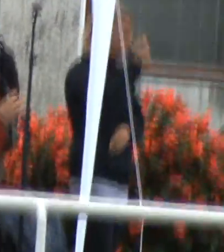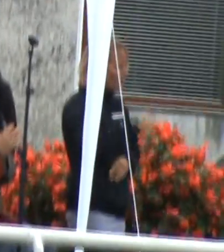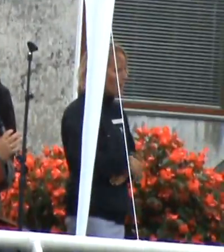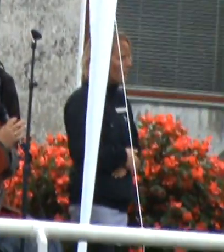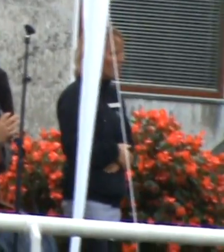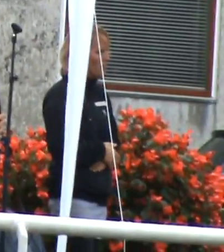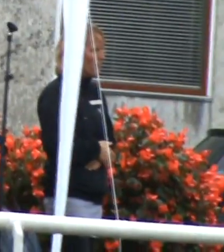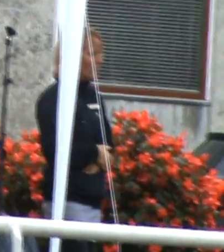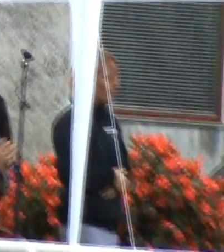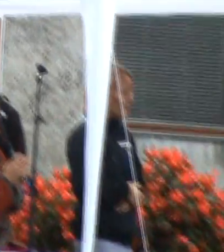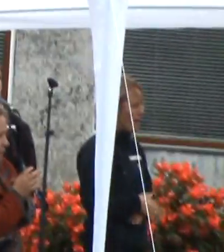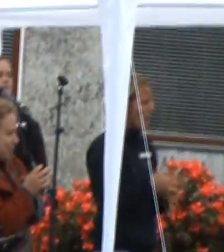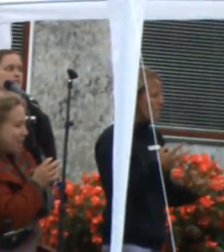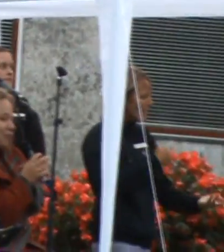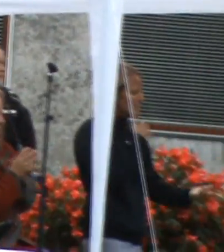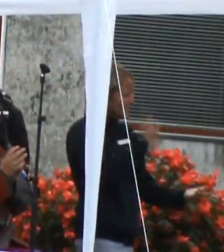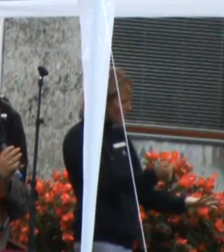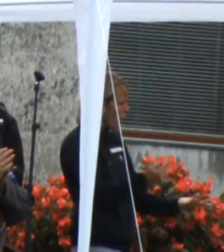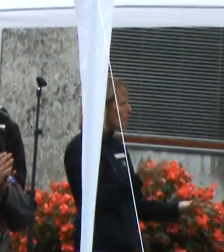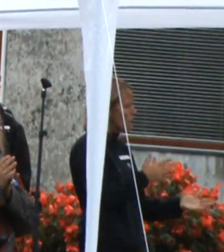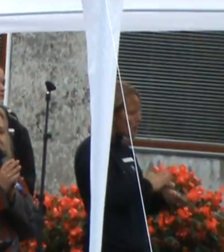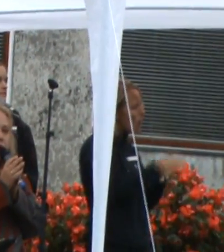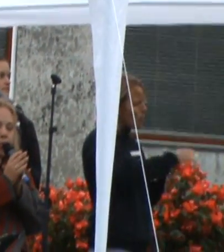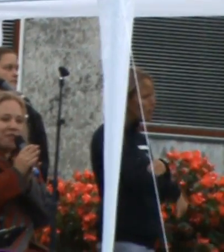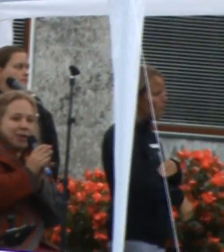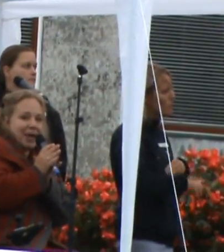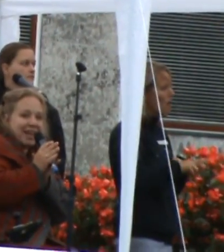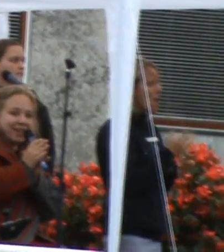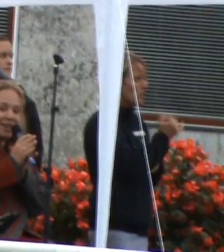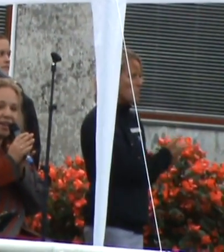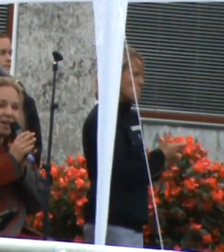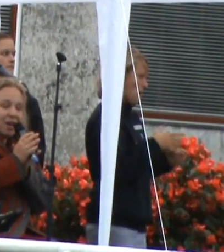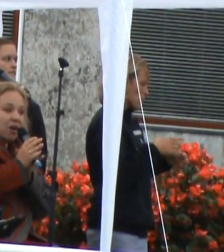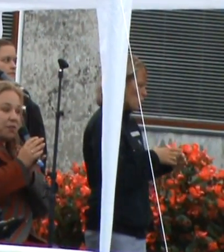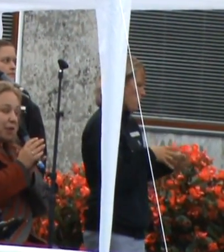hvad det er, det vil sige, og hvad det er, det vil sige. Og hvad det sige.